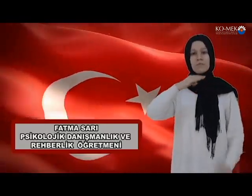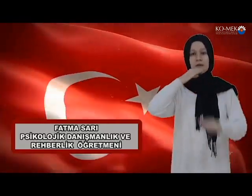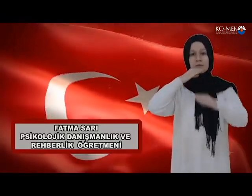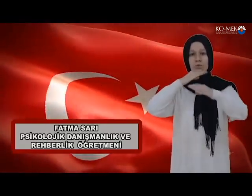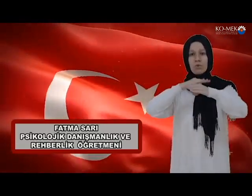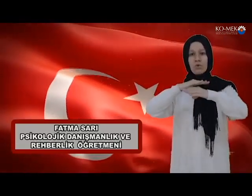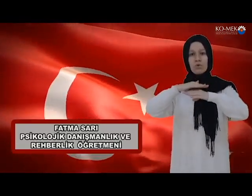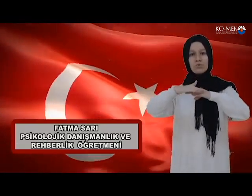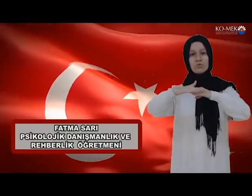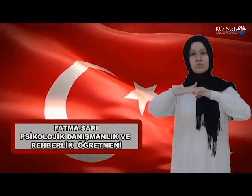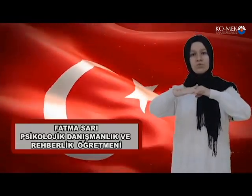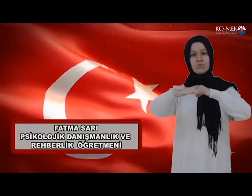soyumuz.